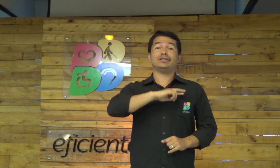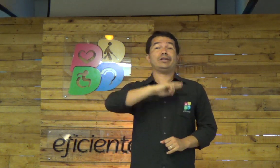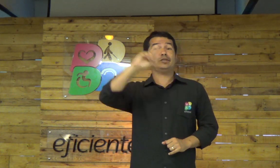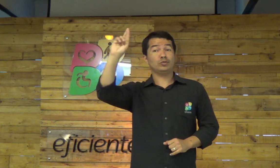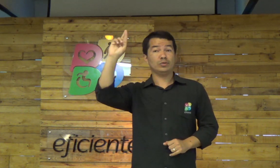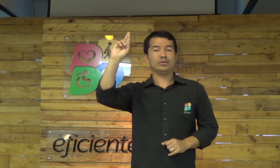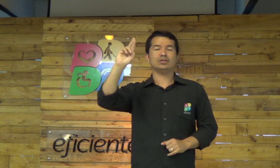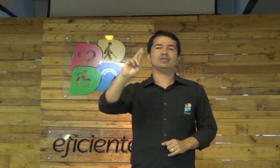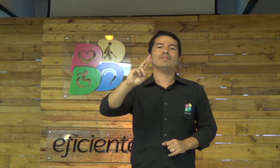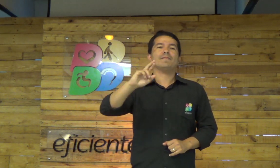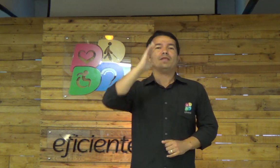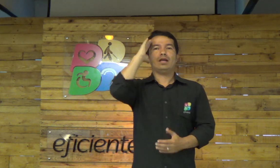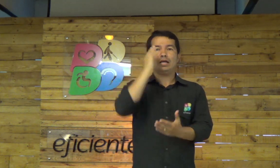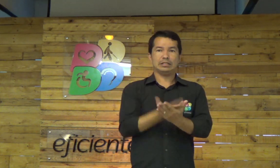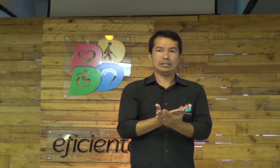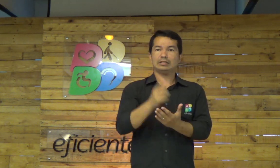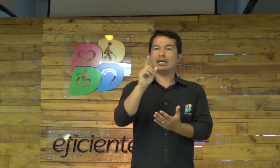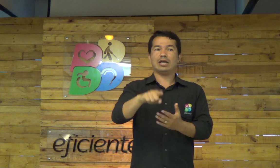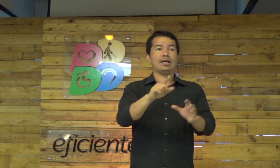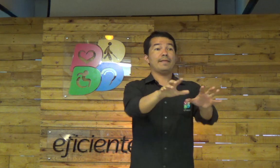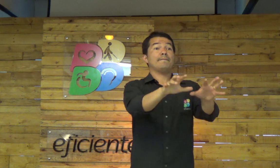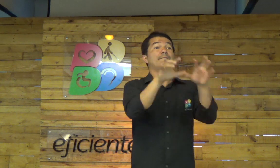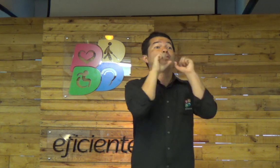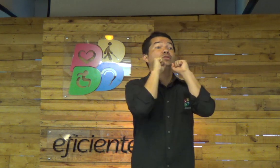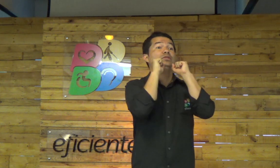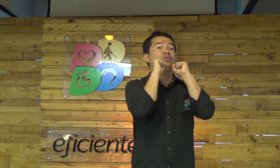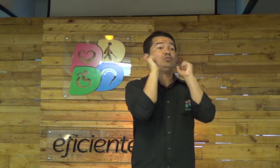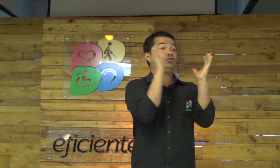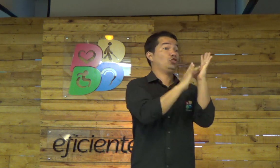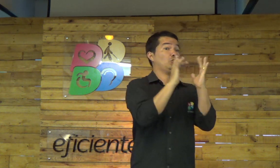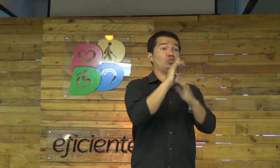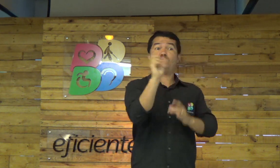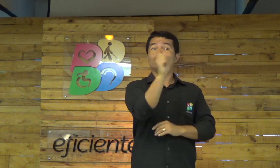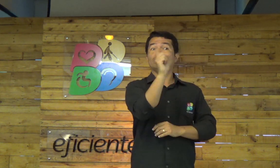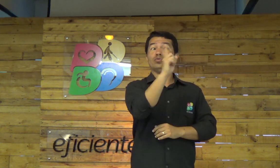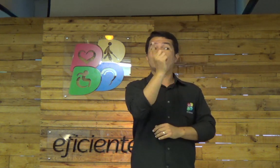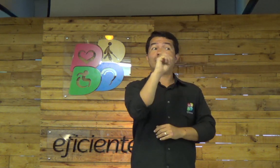essa aflição, algumas, algumas religiões, elas acreditam